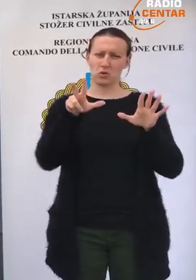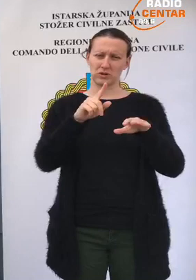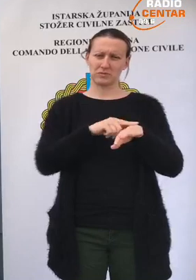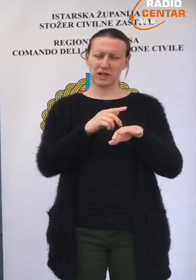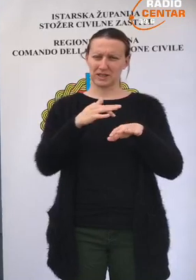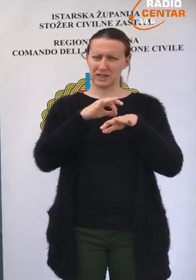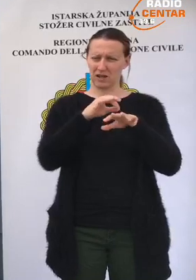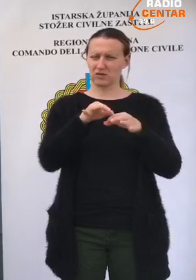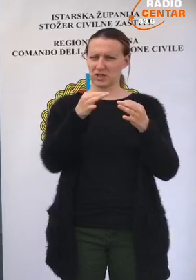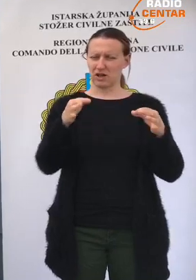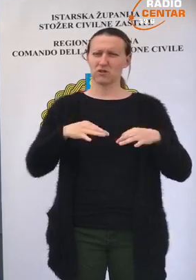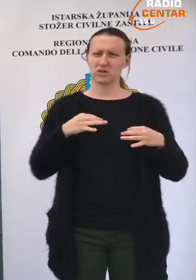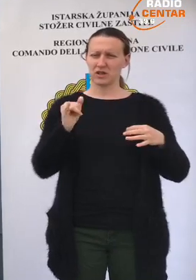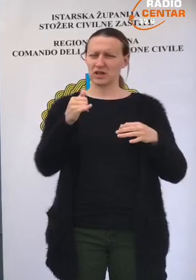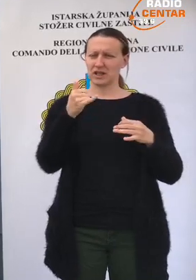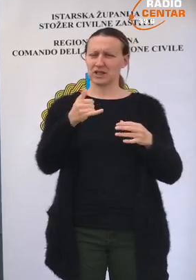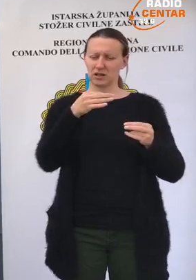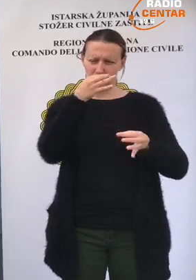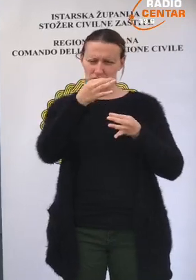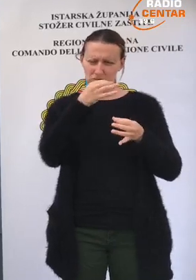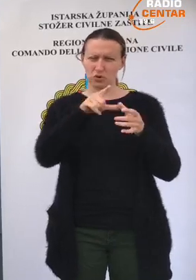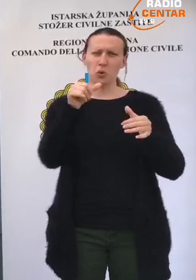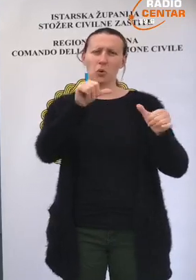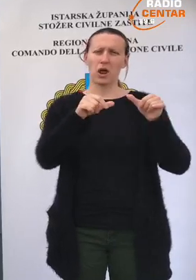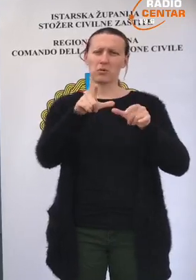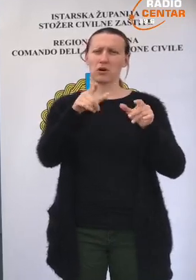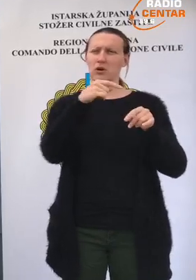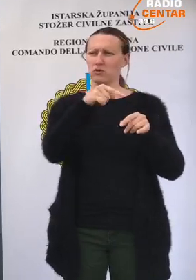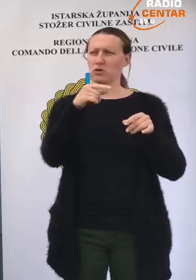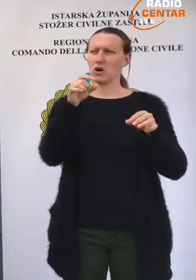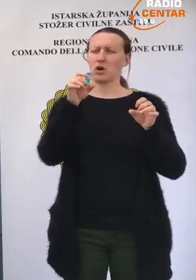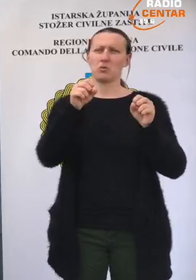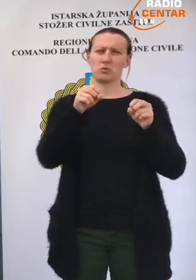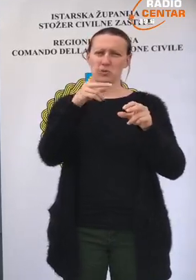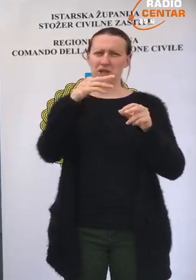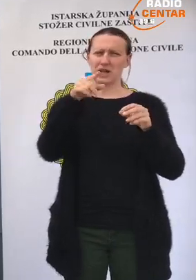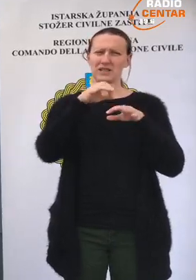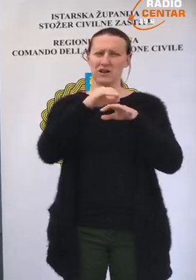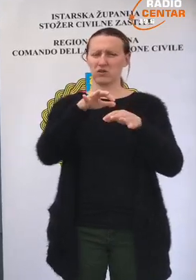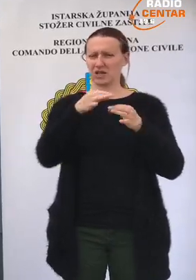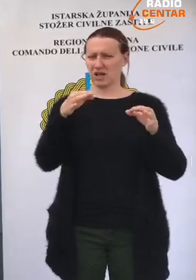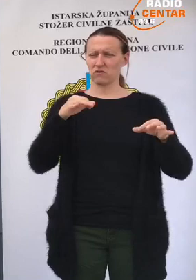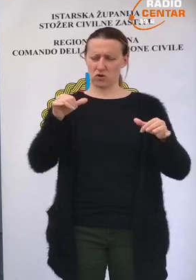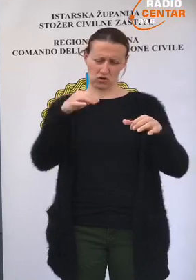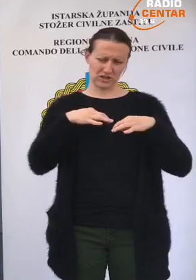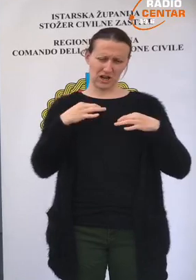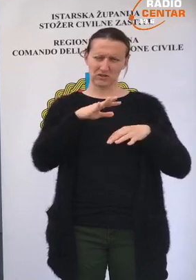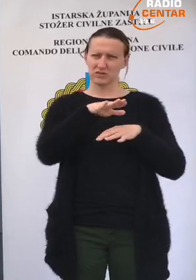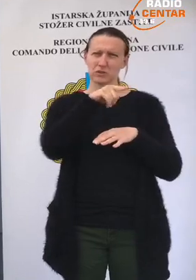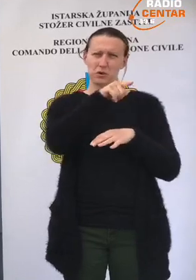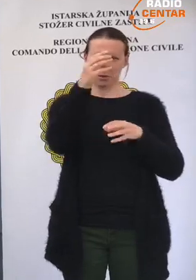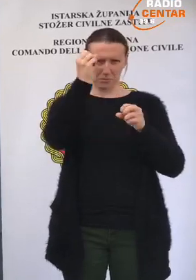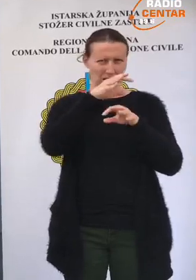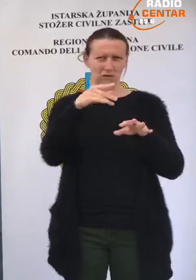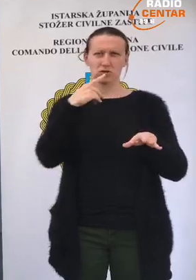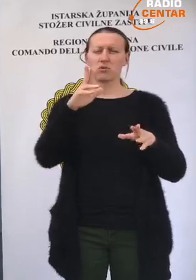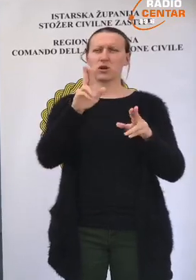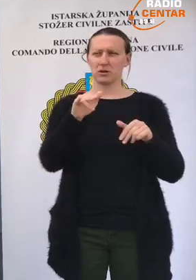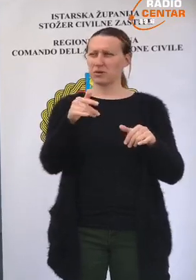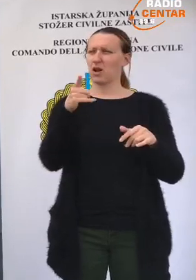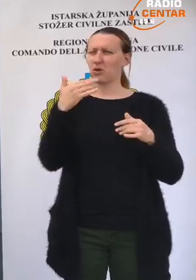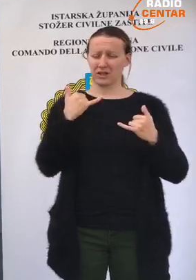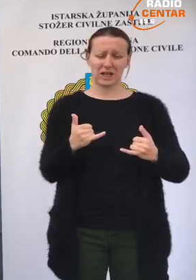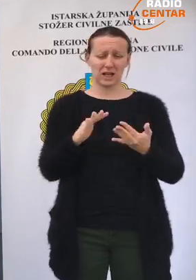osam sati u Zavod za javno zdravstvo, su u fazi obrade, u laboratoriju molekularne diagnostike Zavoda za javno zdravstvo, znači po svim onim najavama koje smo